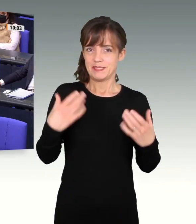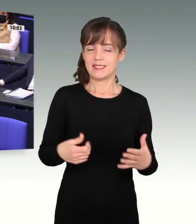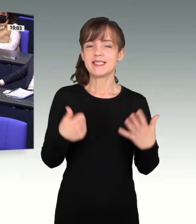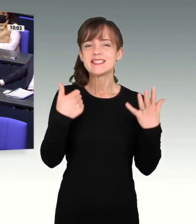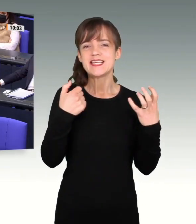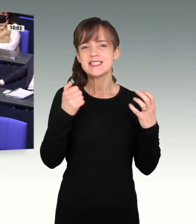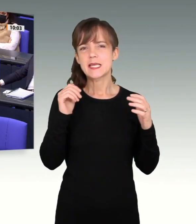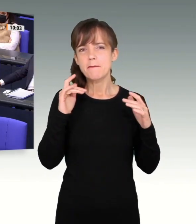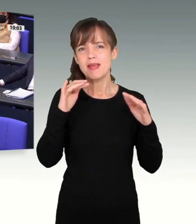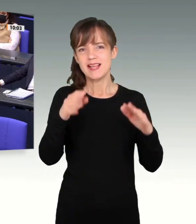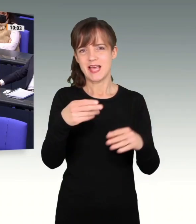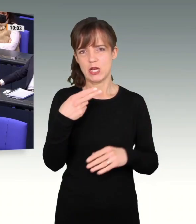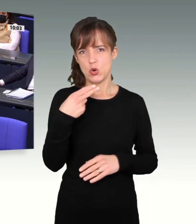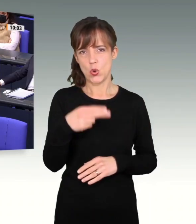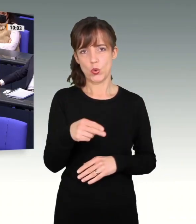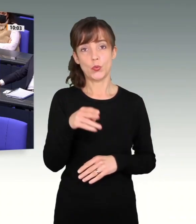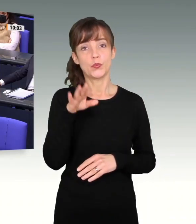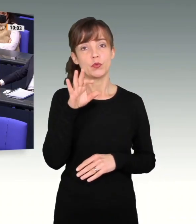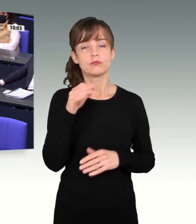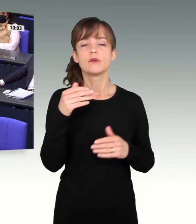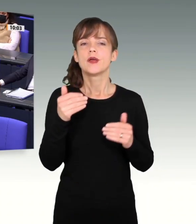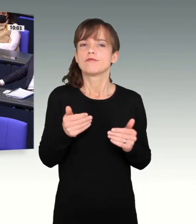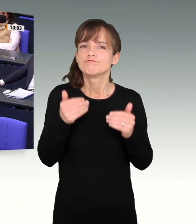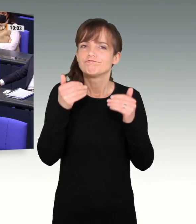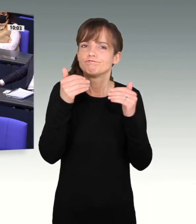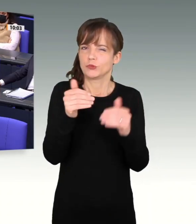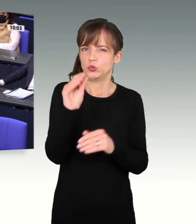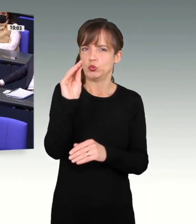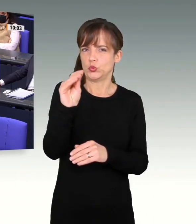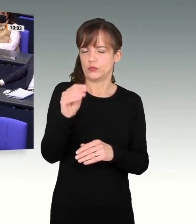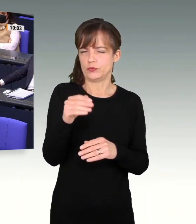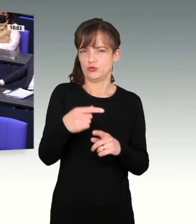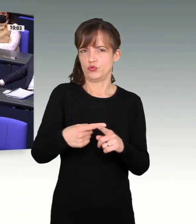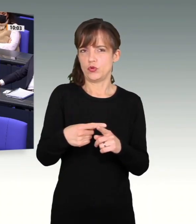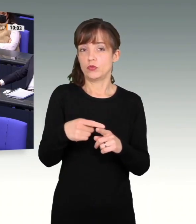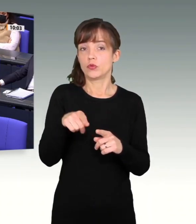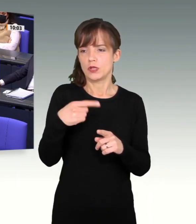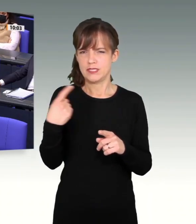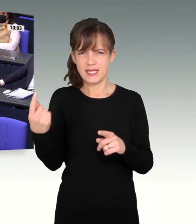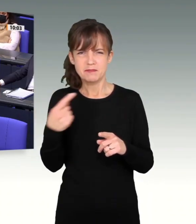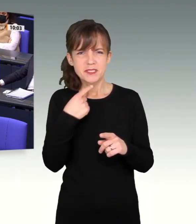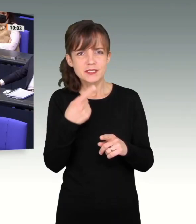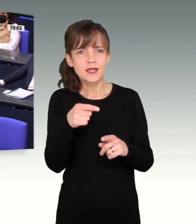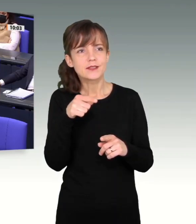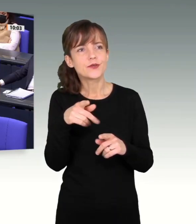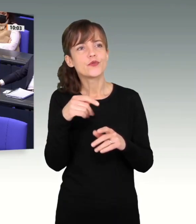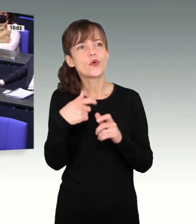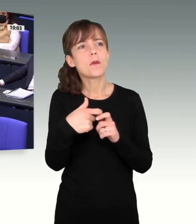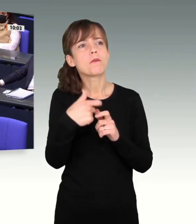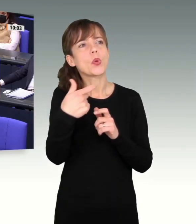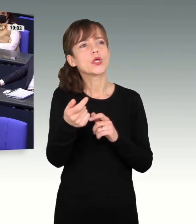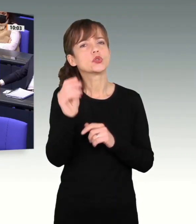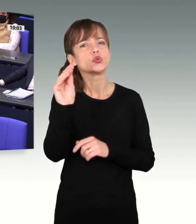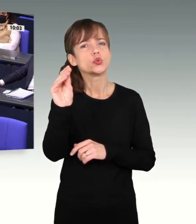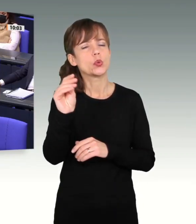Euro, werden in die Zukunft verschoben an Schulden und werden für, wie Sie gesagt haben, Brücken in die